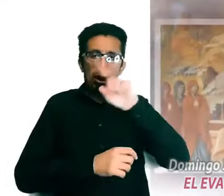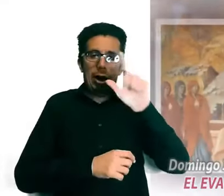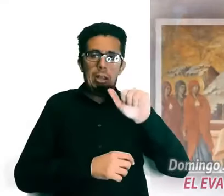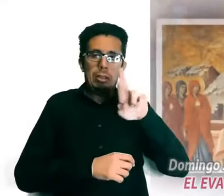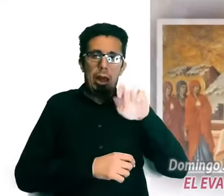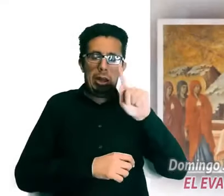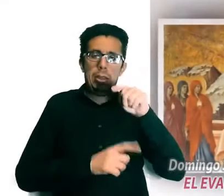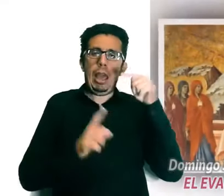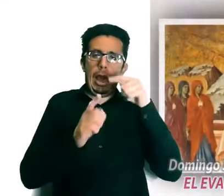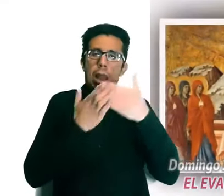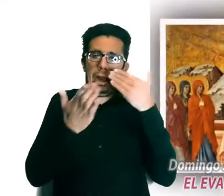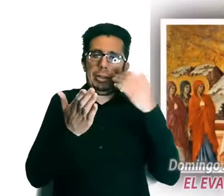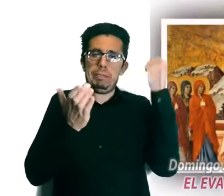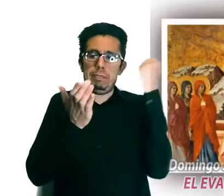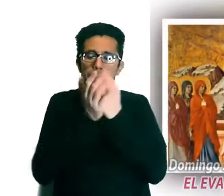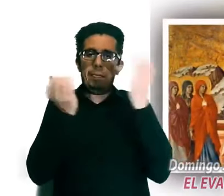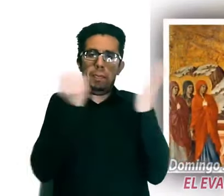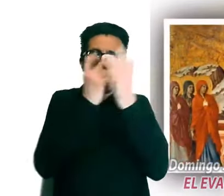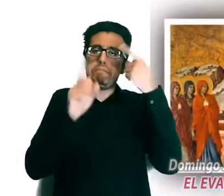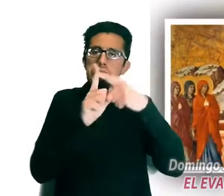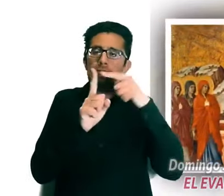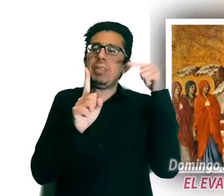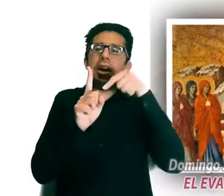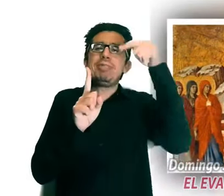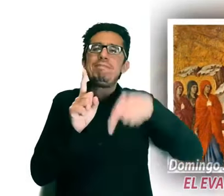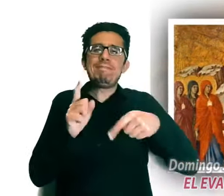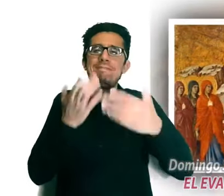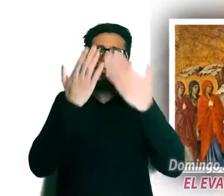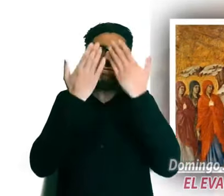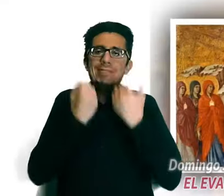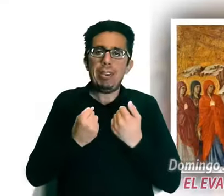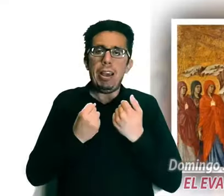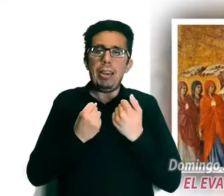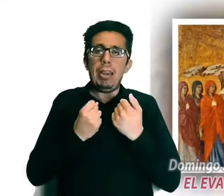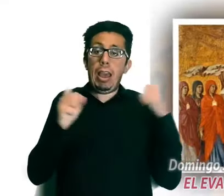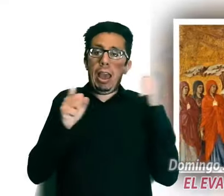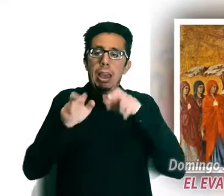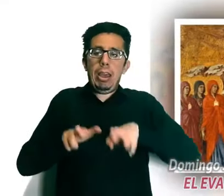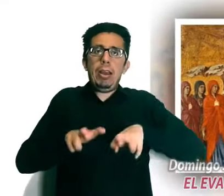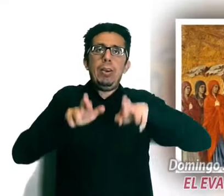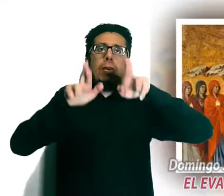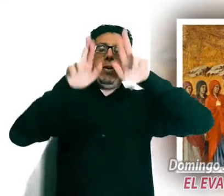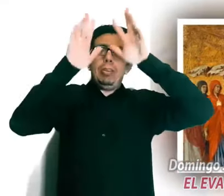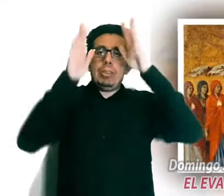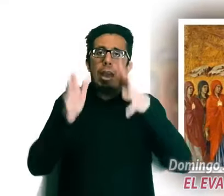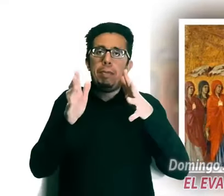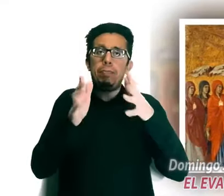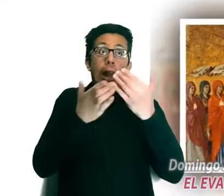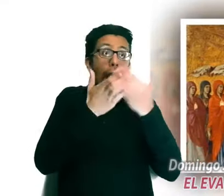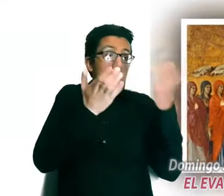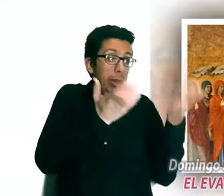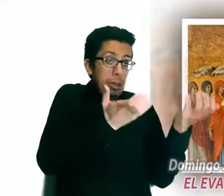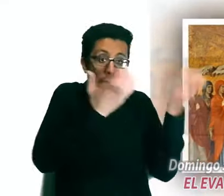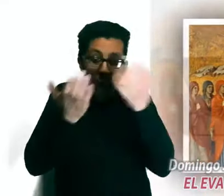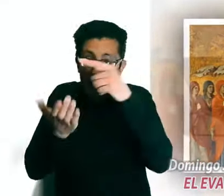No está aquí, ha resucitado, miren el sitio donde lo habían puesto. Ahora vayan a